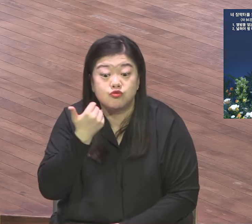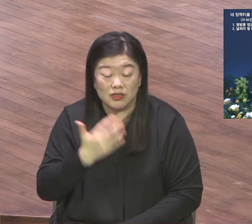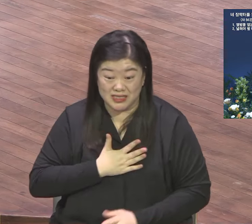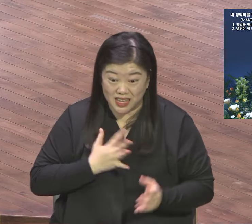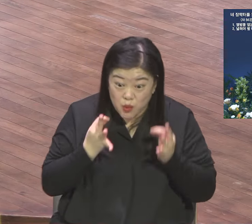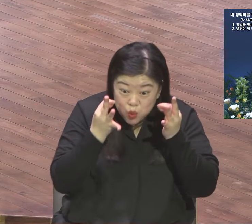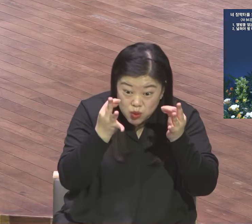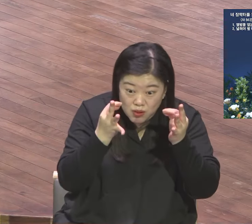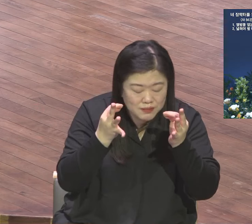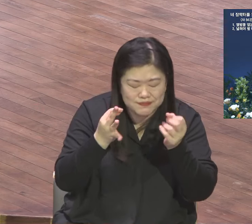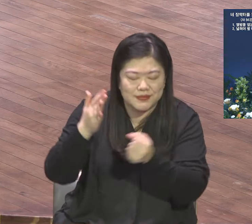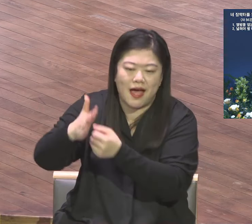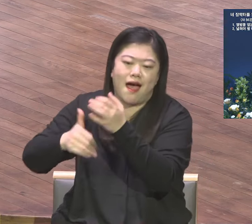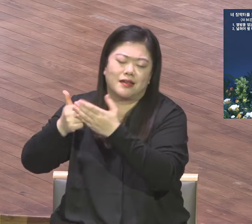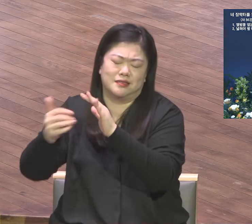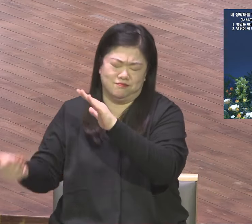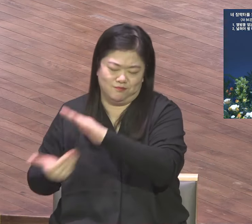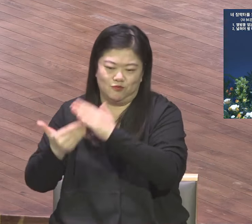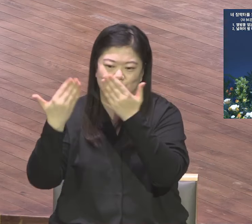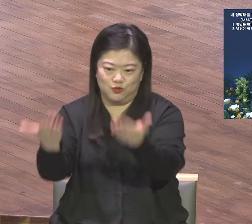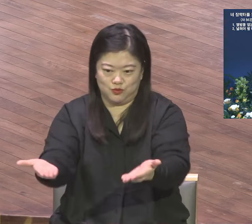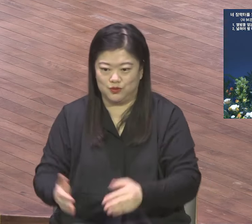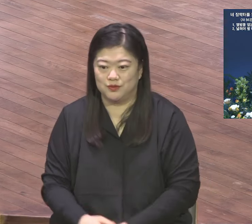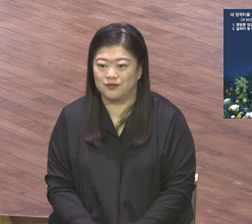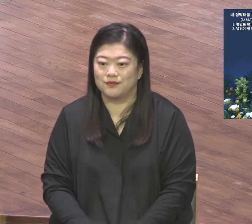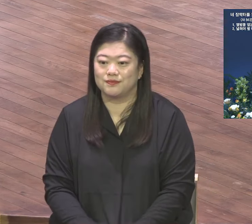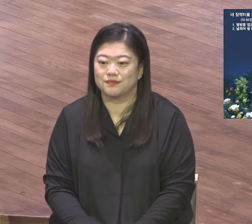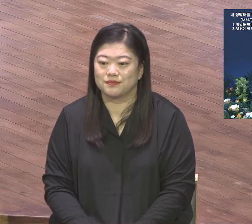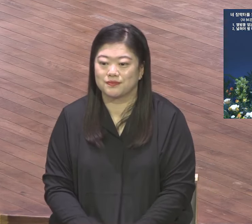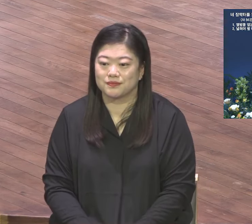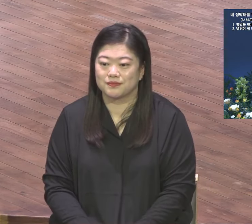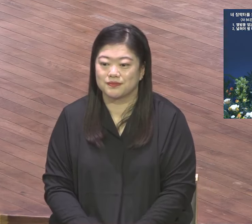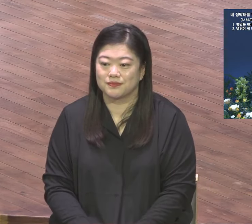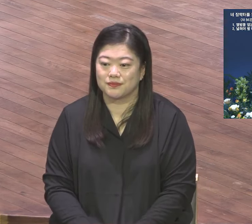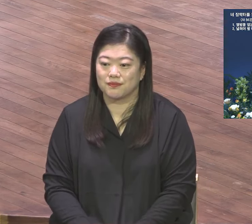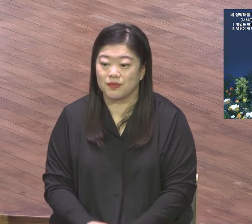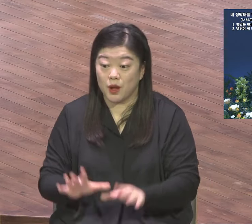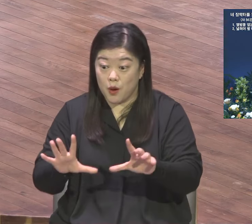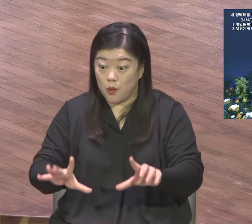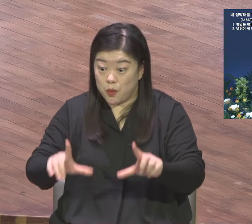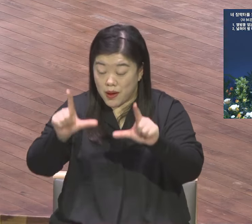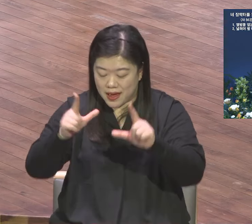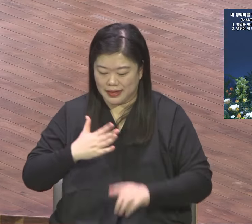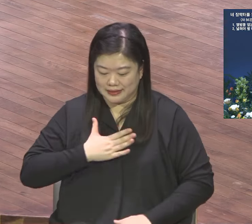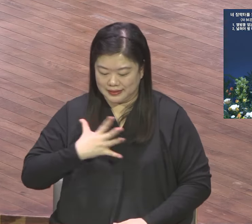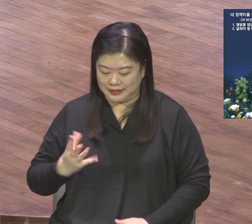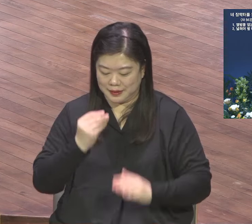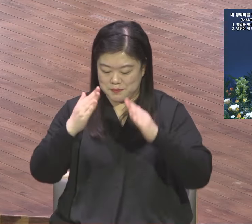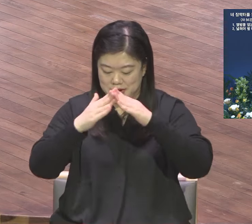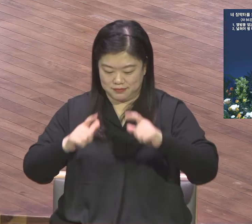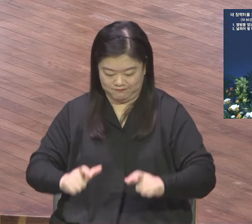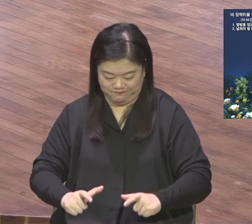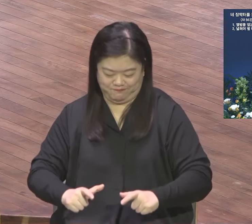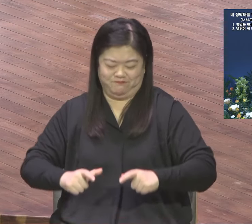영계자 성도는 2014년 나의 장막터를 실제적으로 넓혀가면서 237